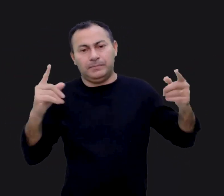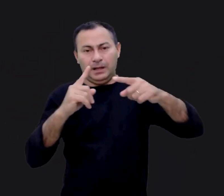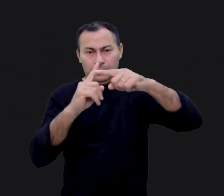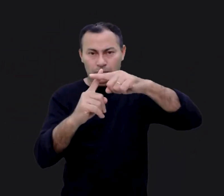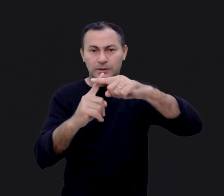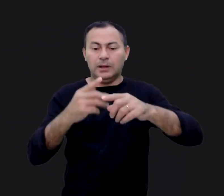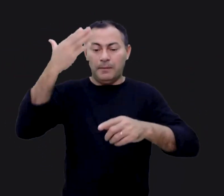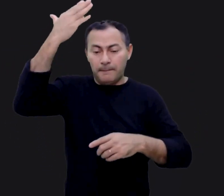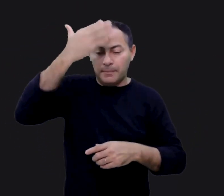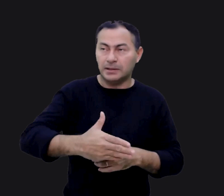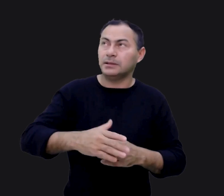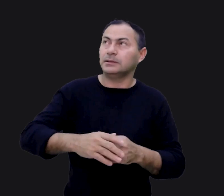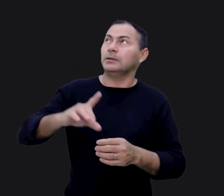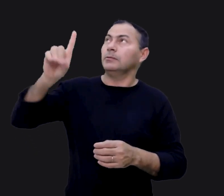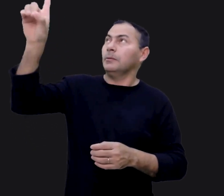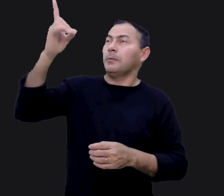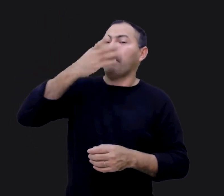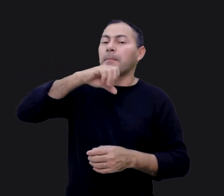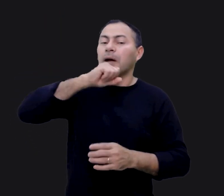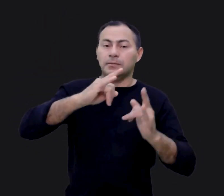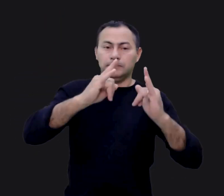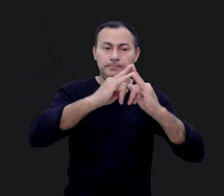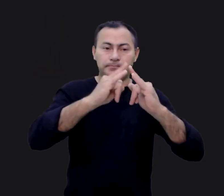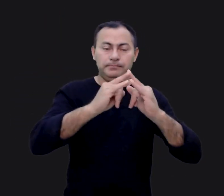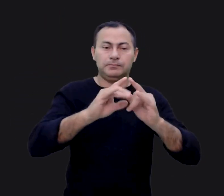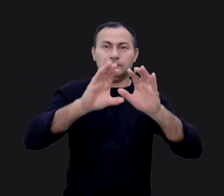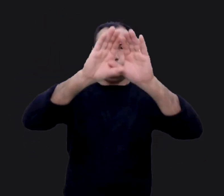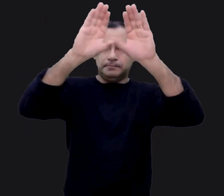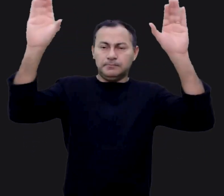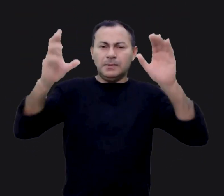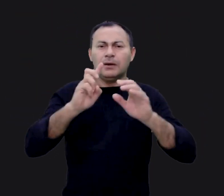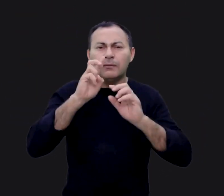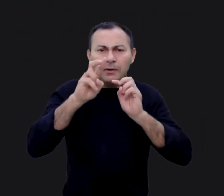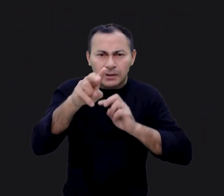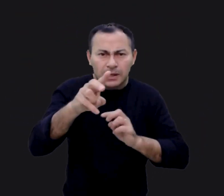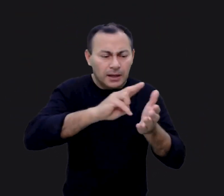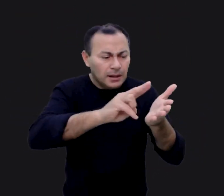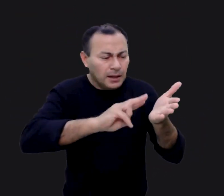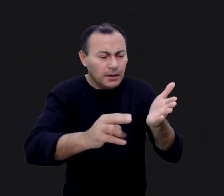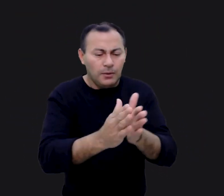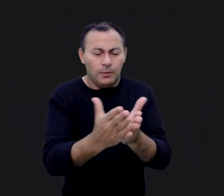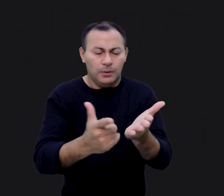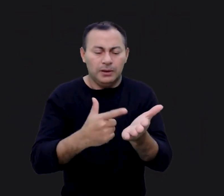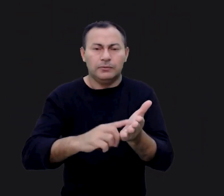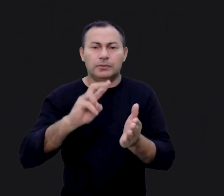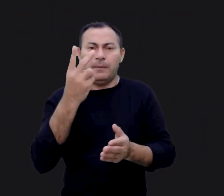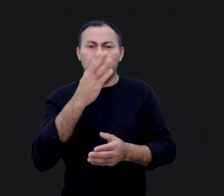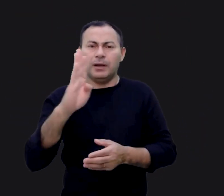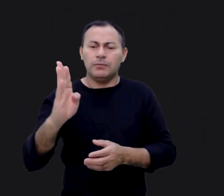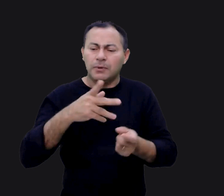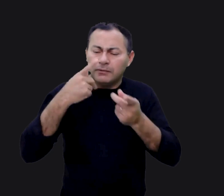esteve na presença do Pai no tabernáculo celestial. Quando você lê o livro de Hebreus, você se questiona. O que isso quer dizer?